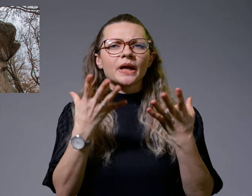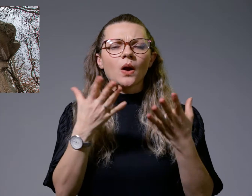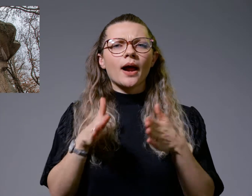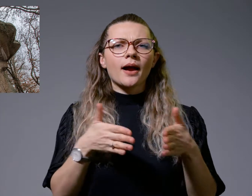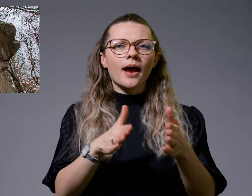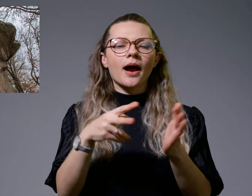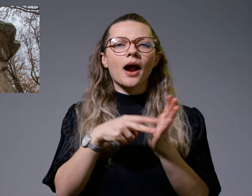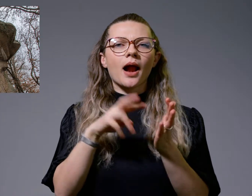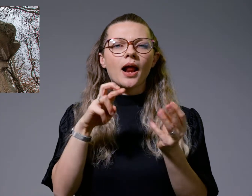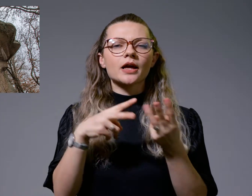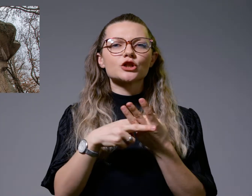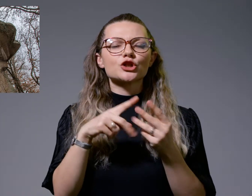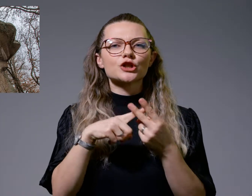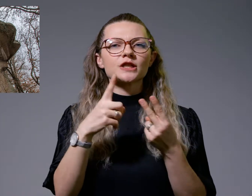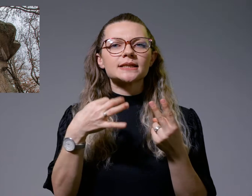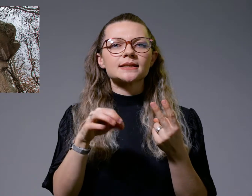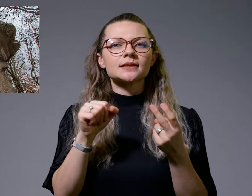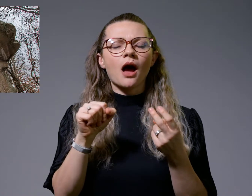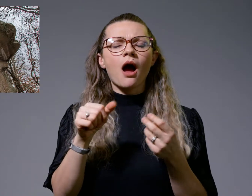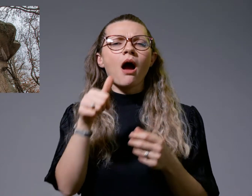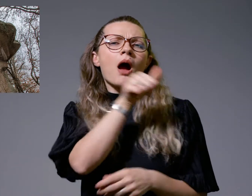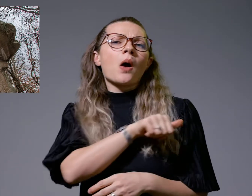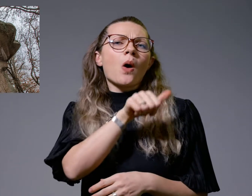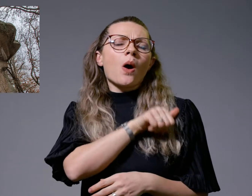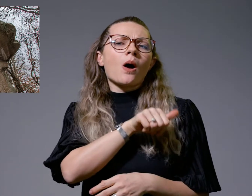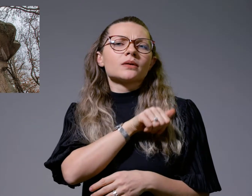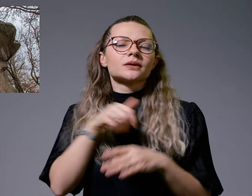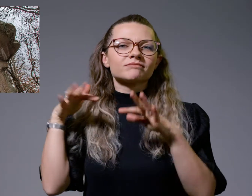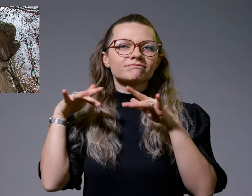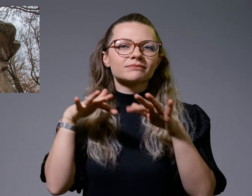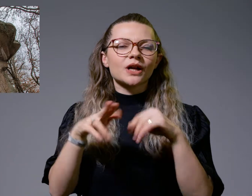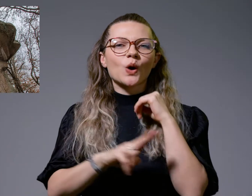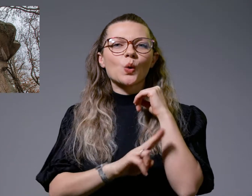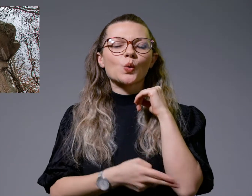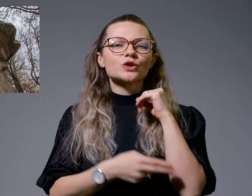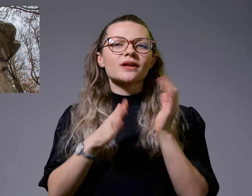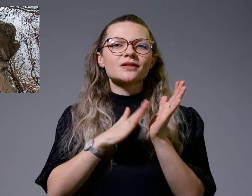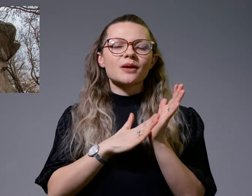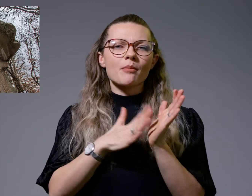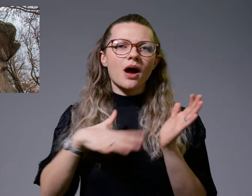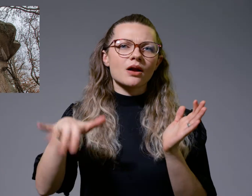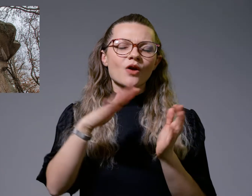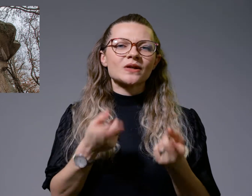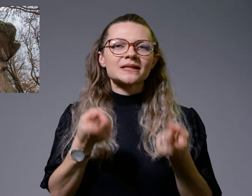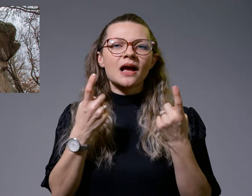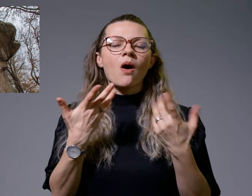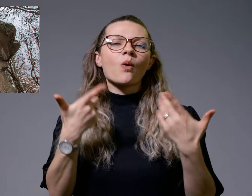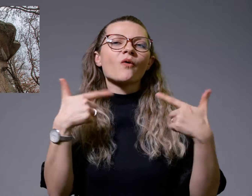со години ги привлекувала учениците од мариовските села за пикник локација да ја